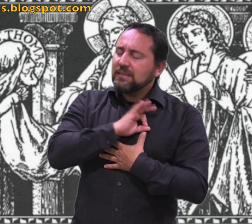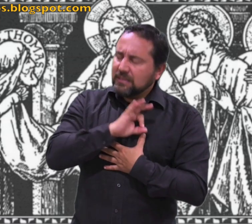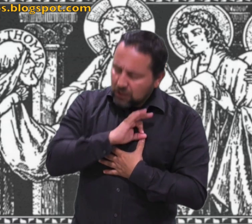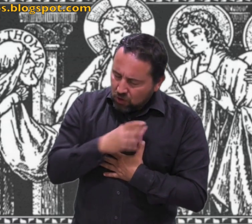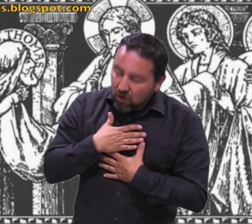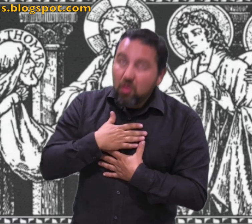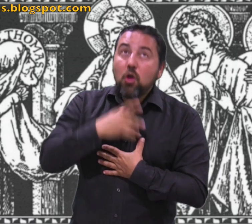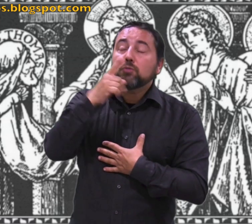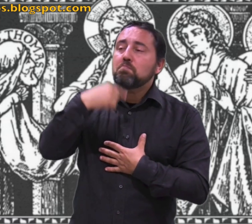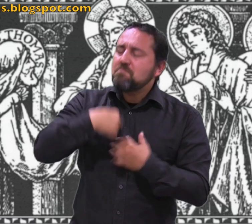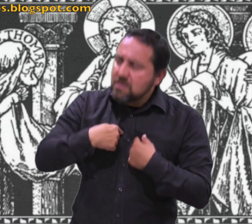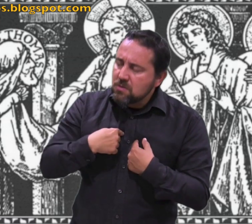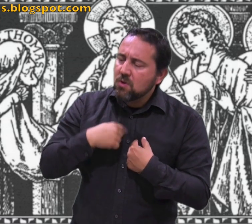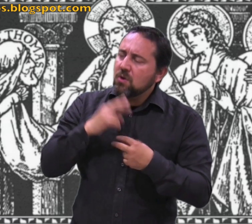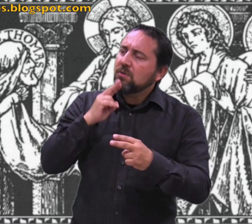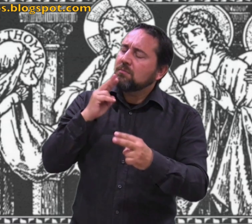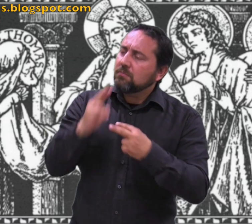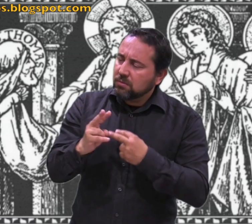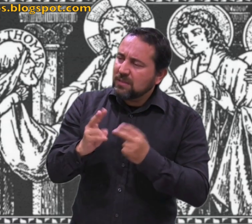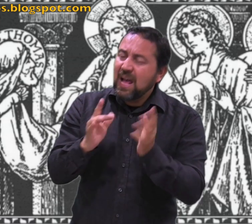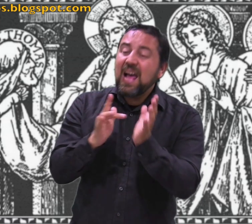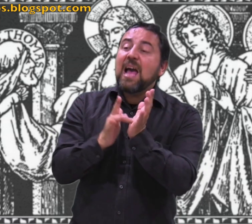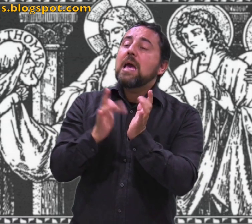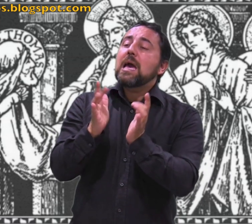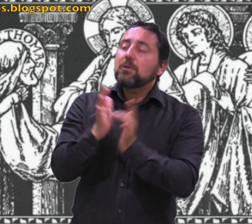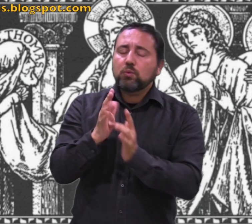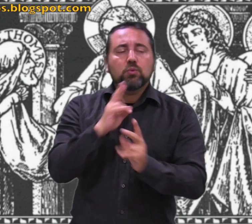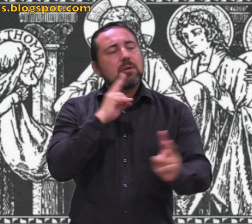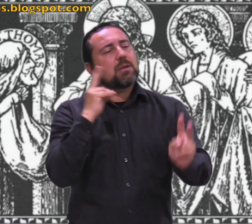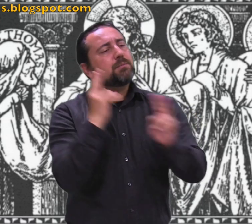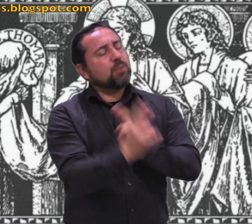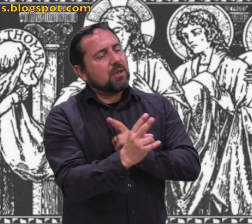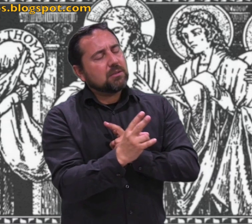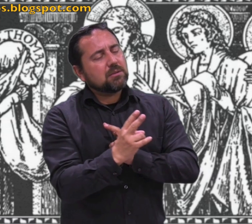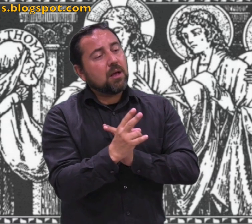Contestó Tomás, Señor mío y Dios mío.